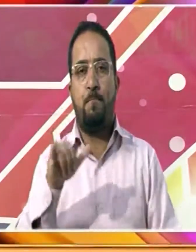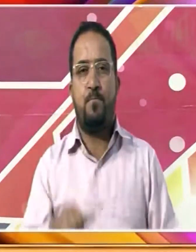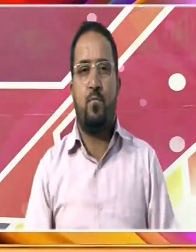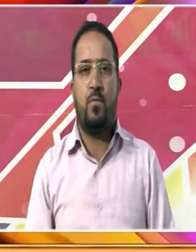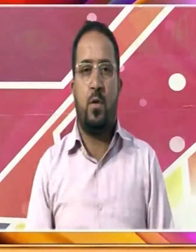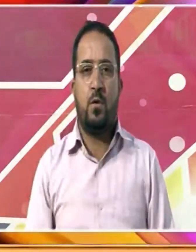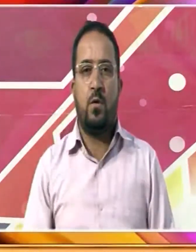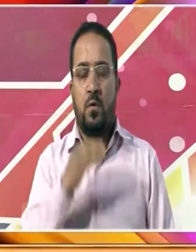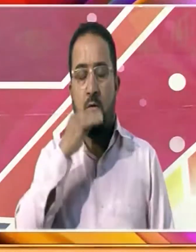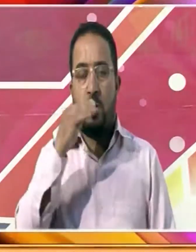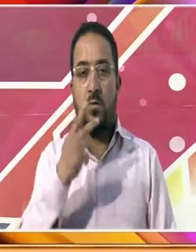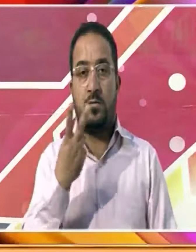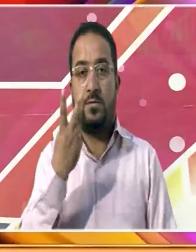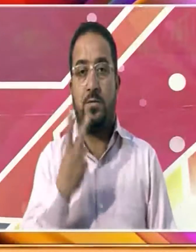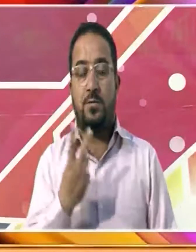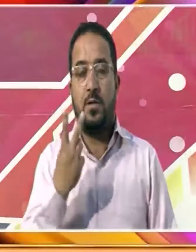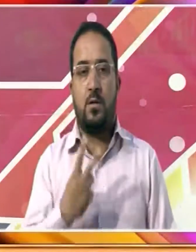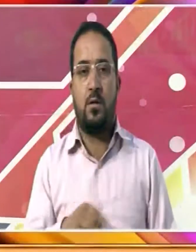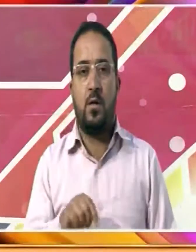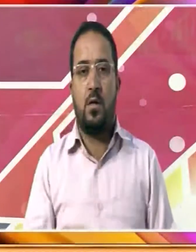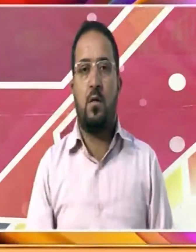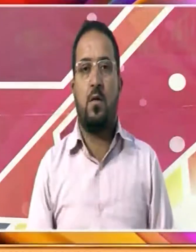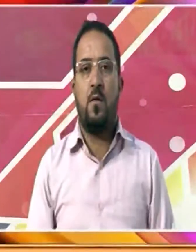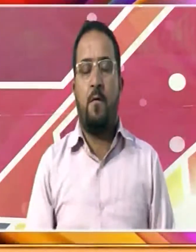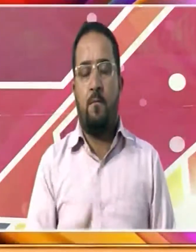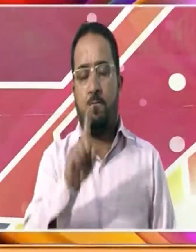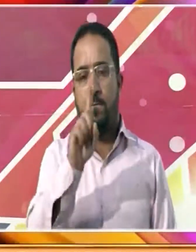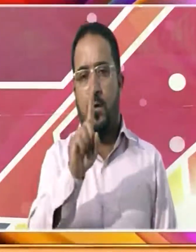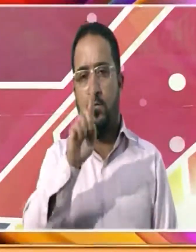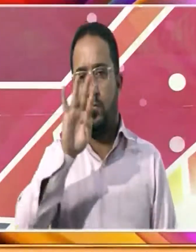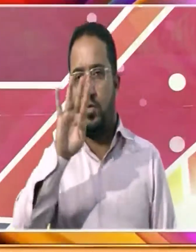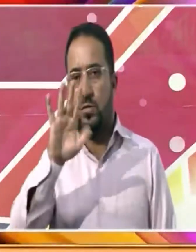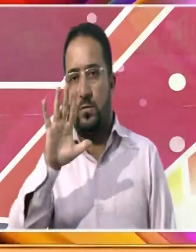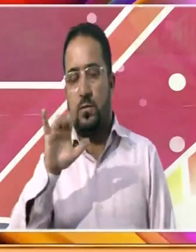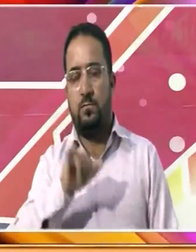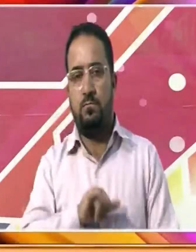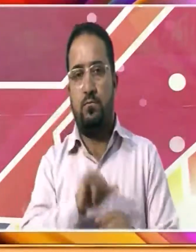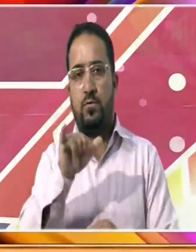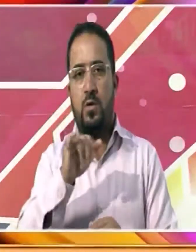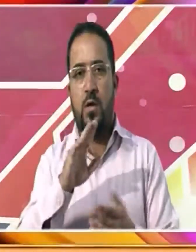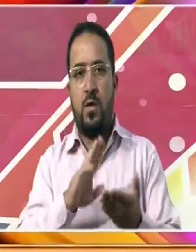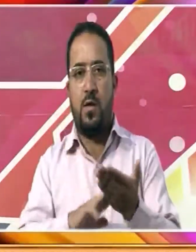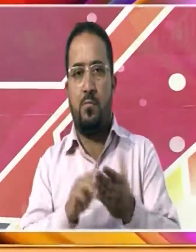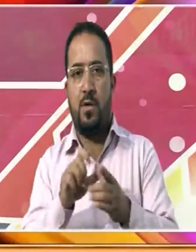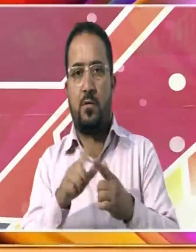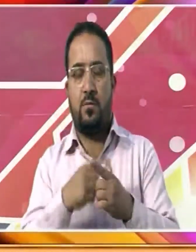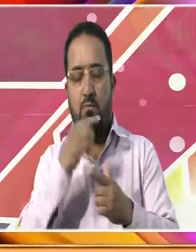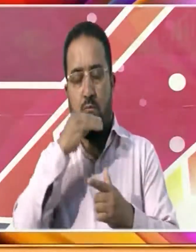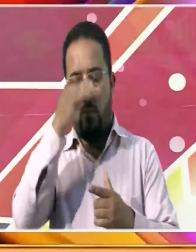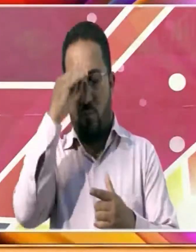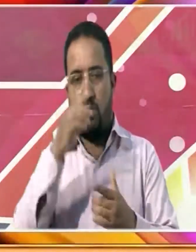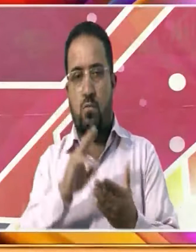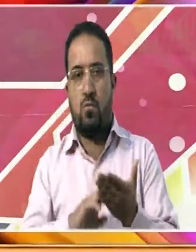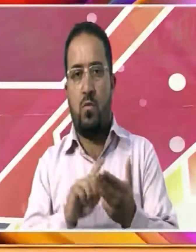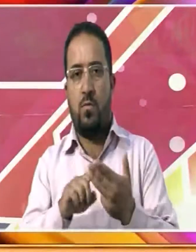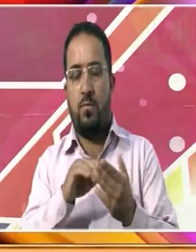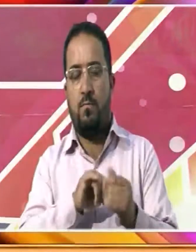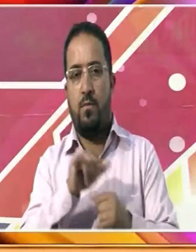آزمین کی دوسری پرواز آج ایک سو پینتالیس آزمین کو لے کر مدینہ منورہ کے لیے روانہ ہوئی